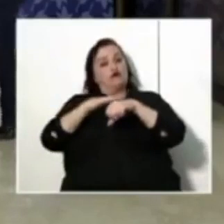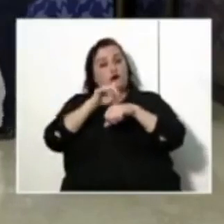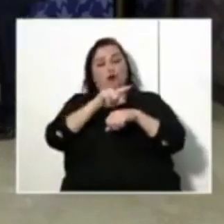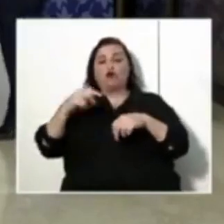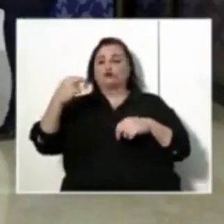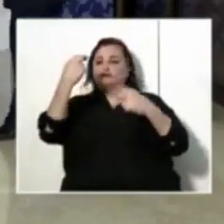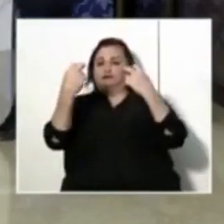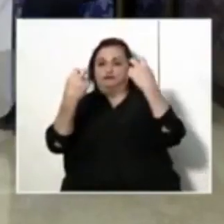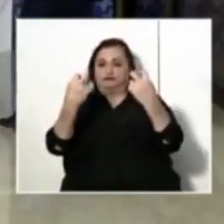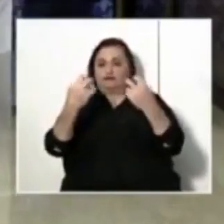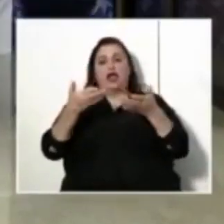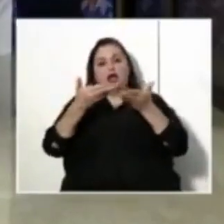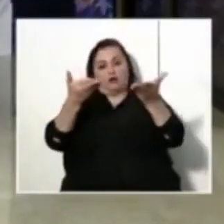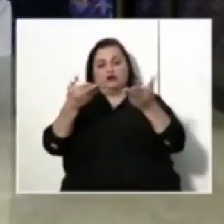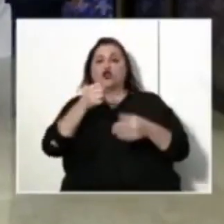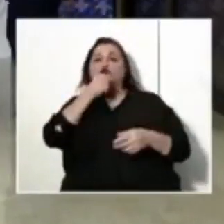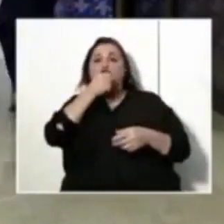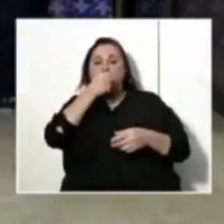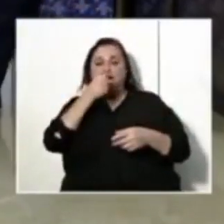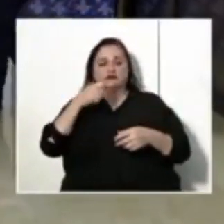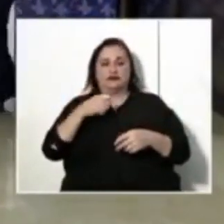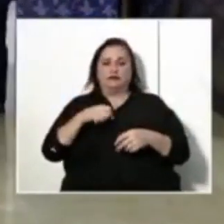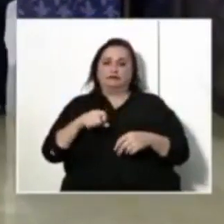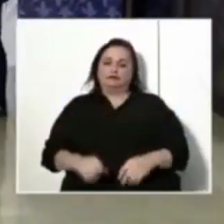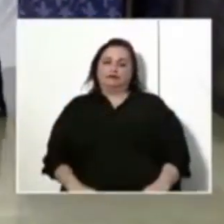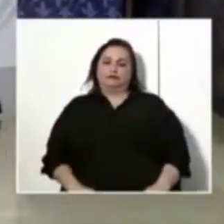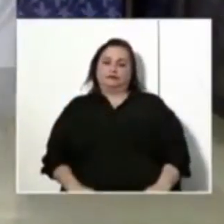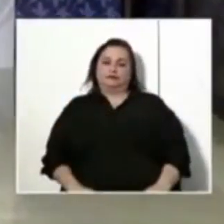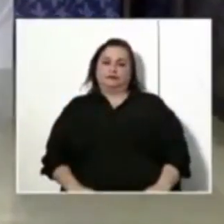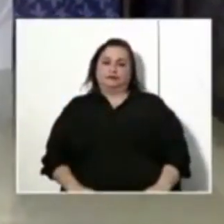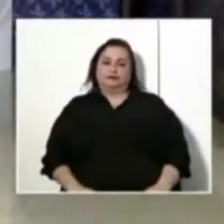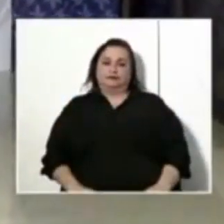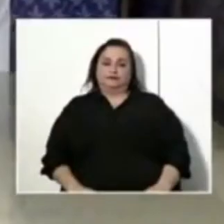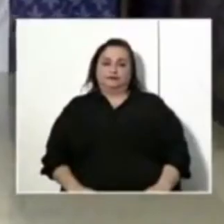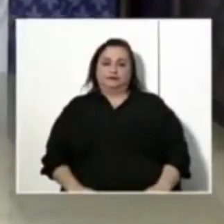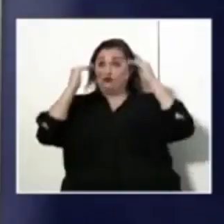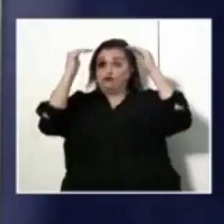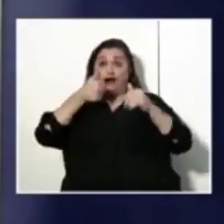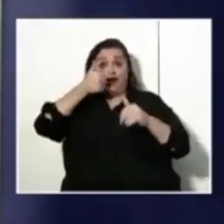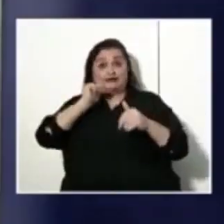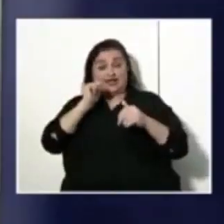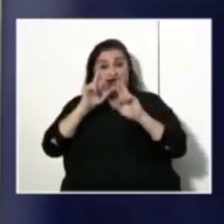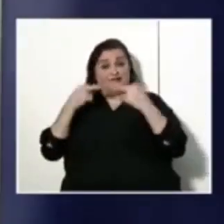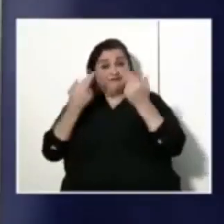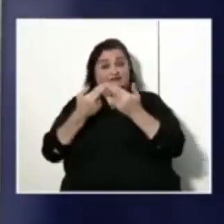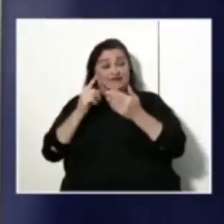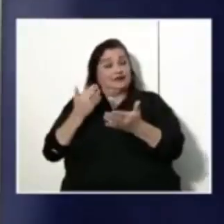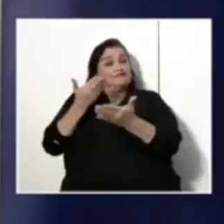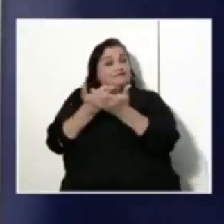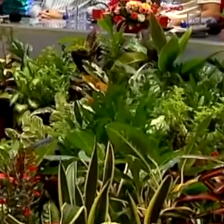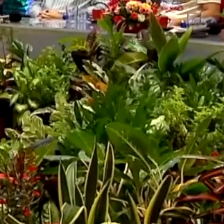La comunidad internacional también alzó su voz en contra de la escalada represiva del régimen. El jefe de gobierno español, Pedro